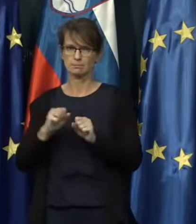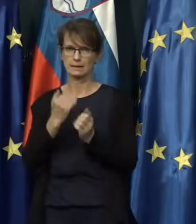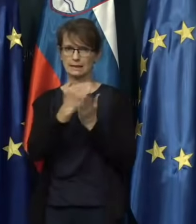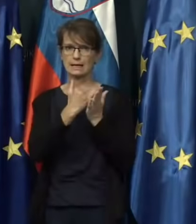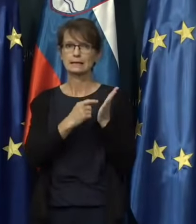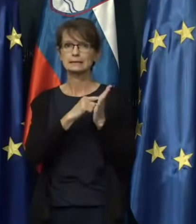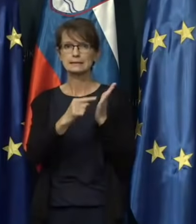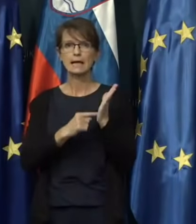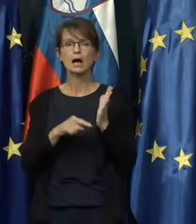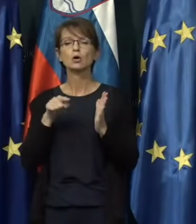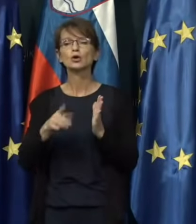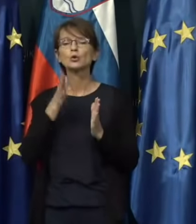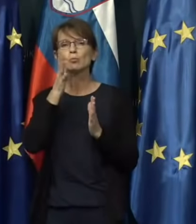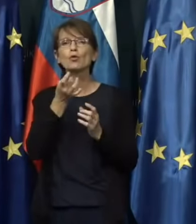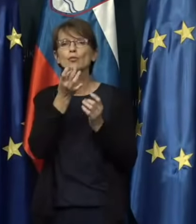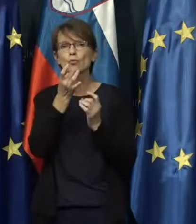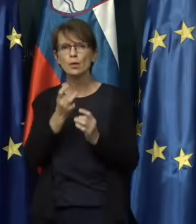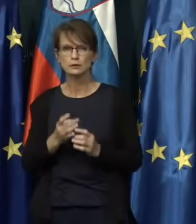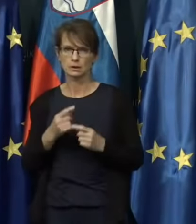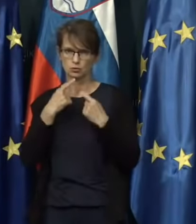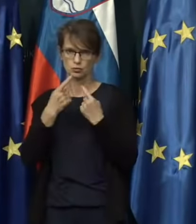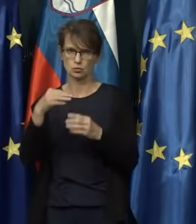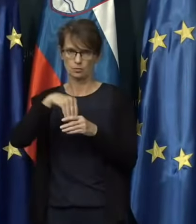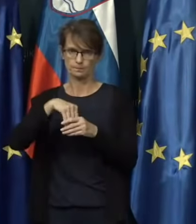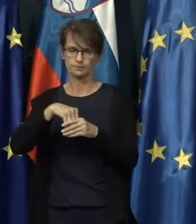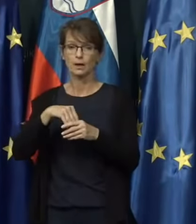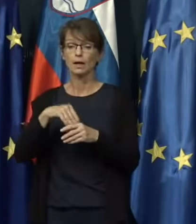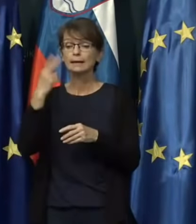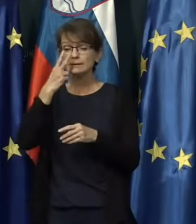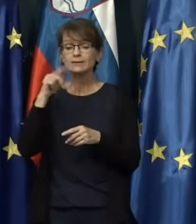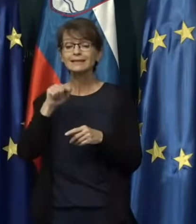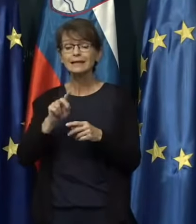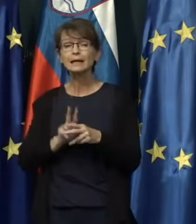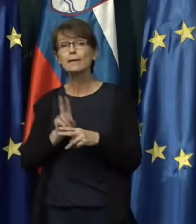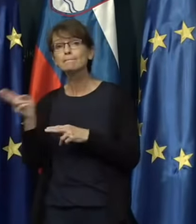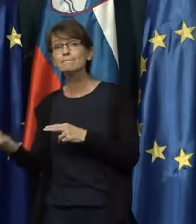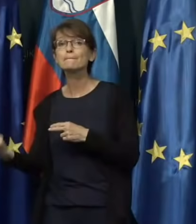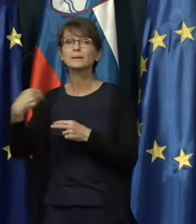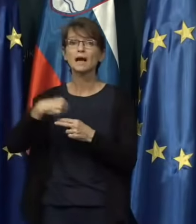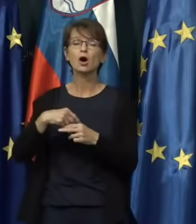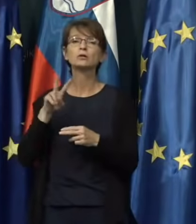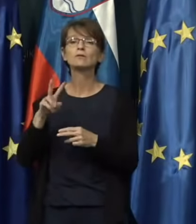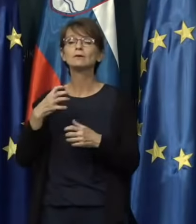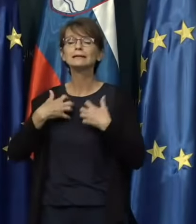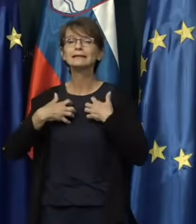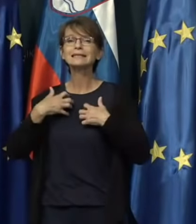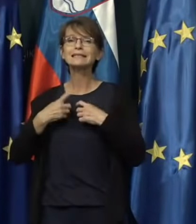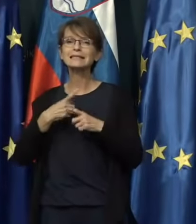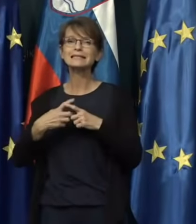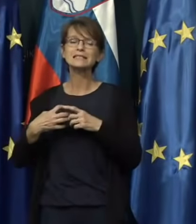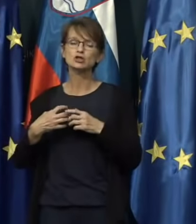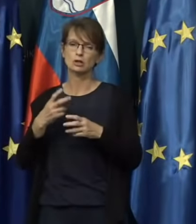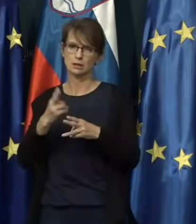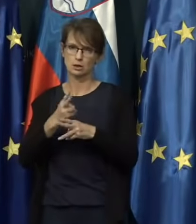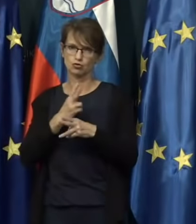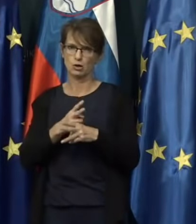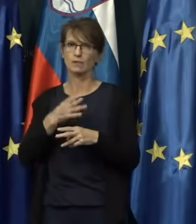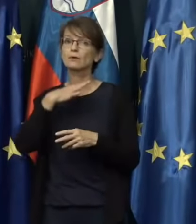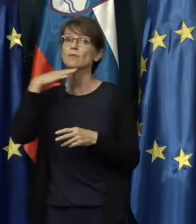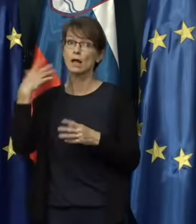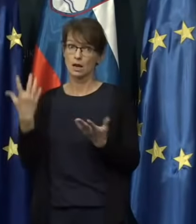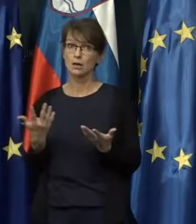opredeljeval. Gre pa za to, da sveda je teh prehodov tudi v rizične države precej, tudi v Srbijo jih je bilo,